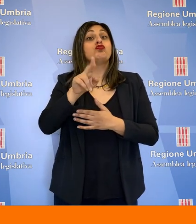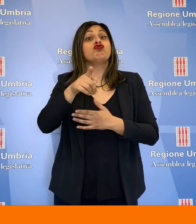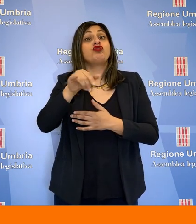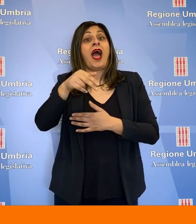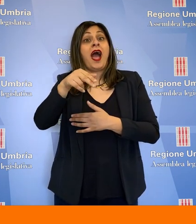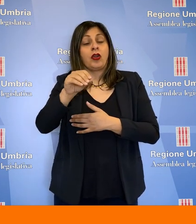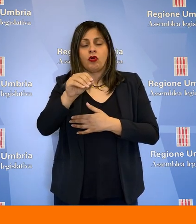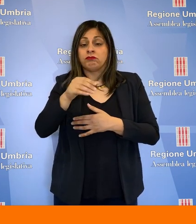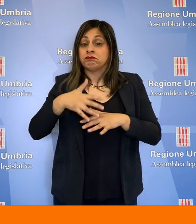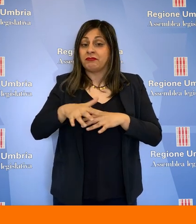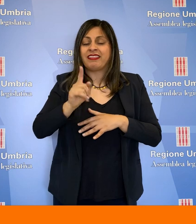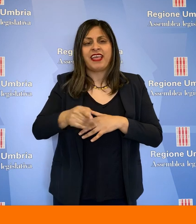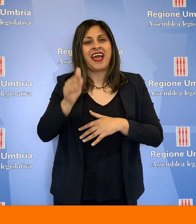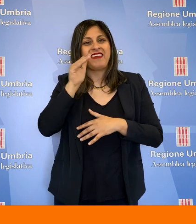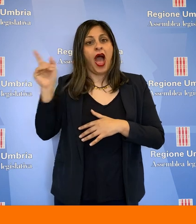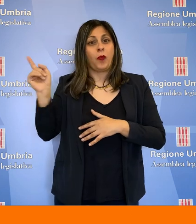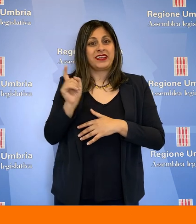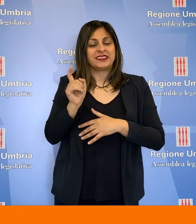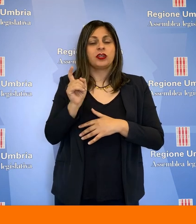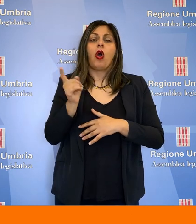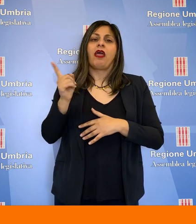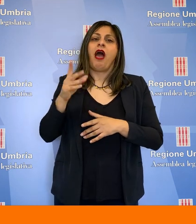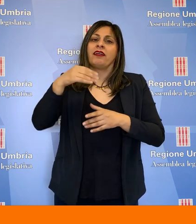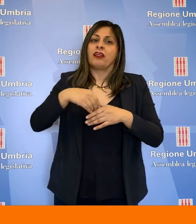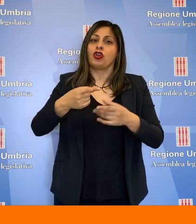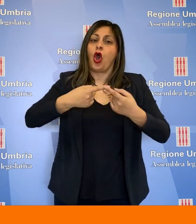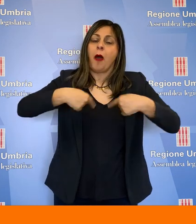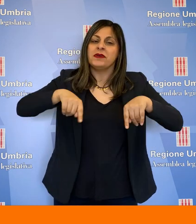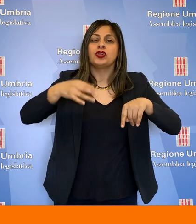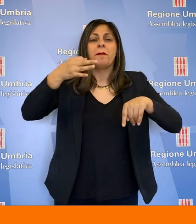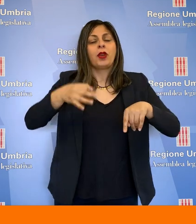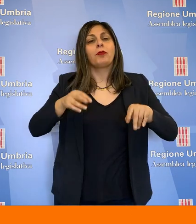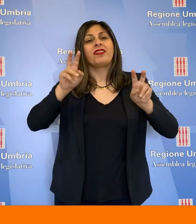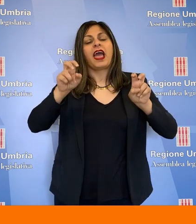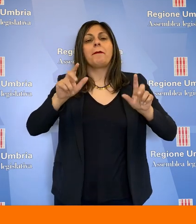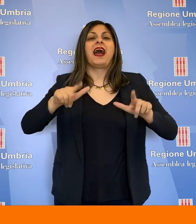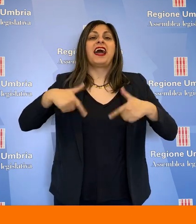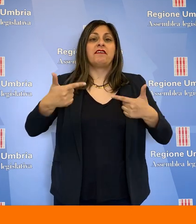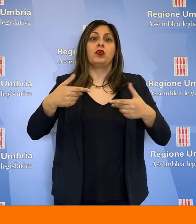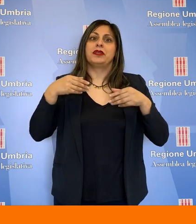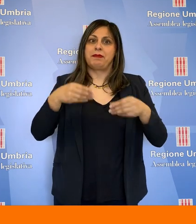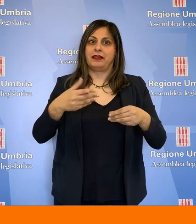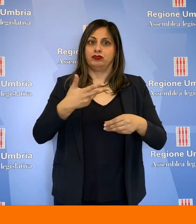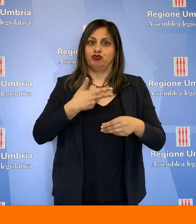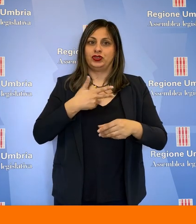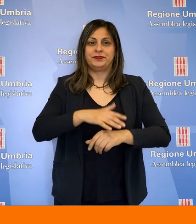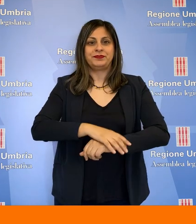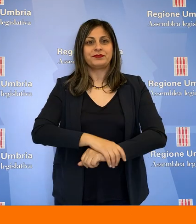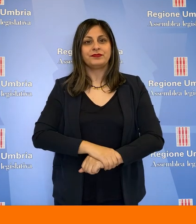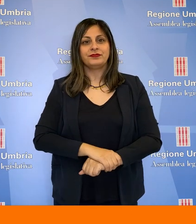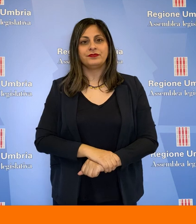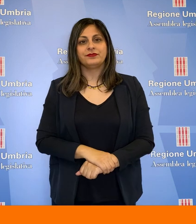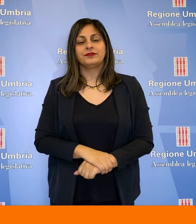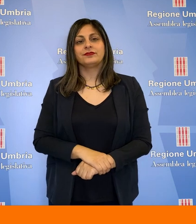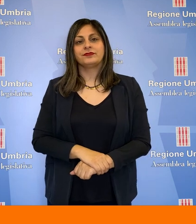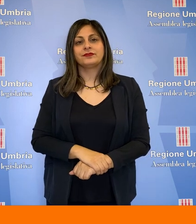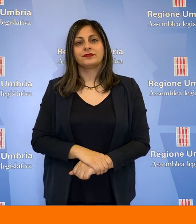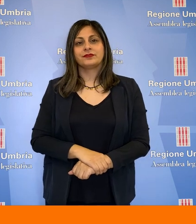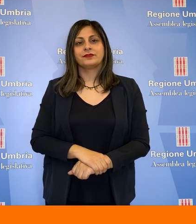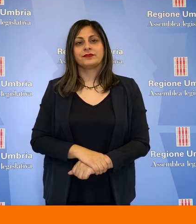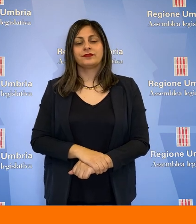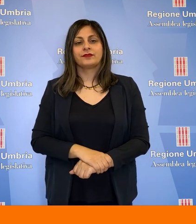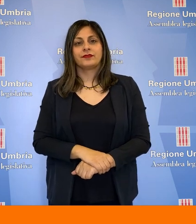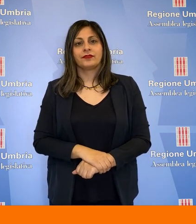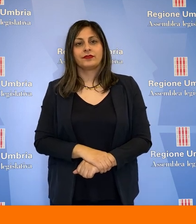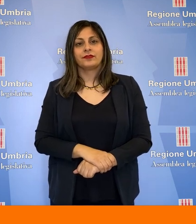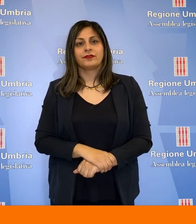settimana. Rispetto al pagamento della Tari, Mancini si è impegnato a porre la questione al presidente di Auri, Antonino Ruggiano, che parteciperà